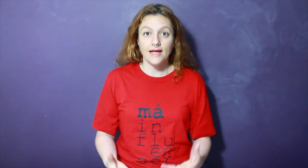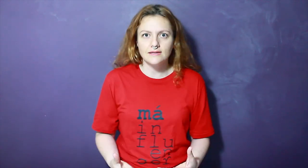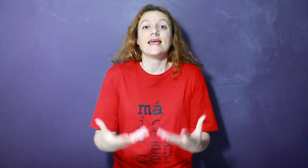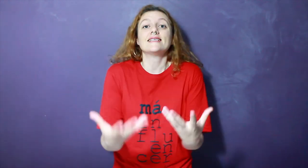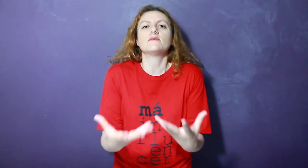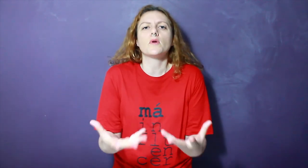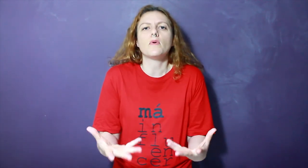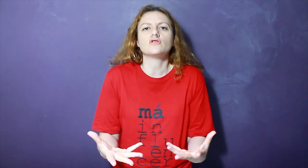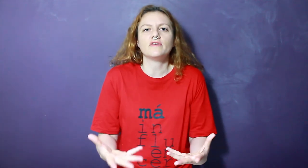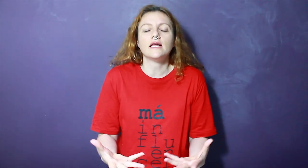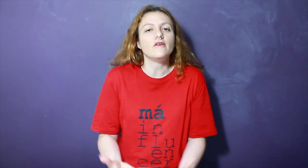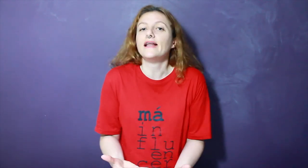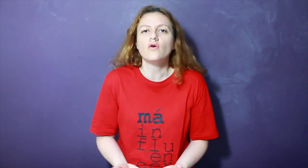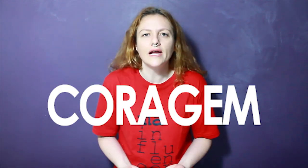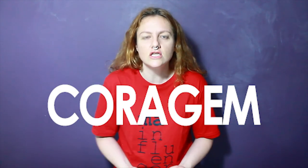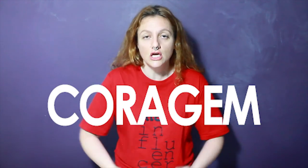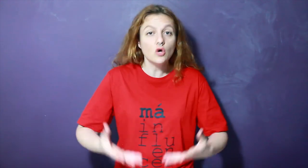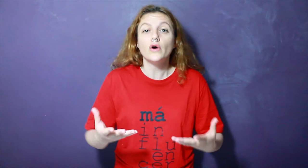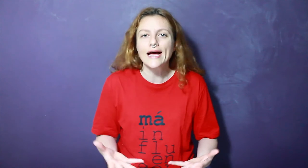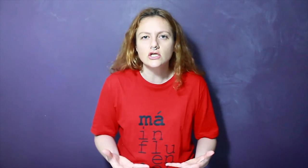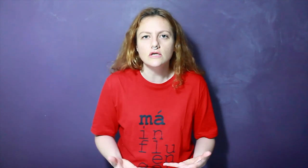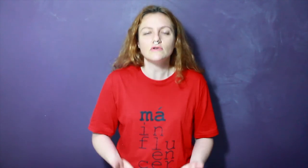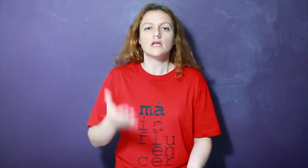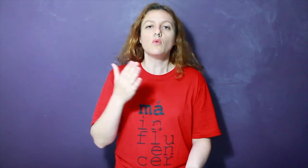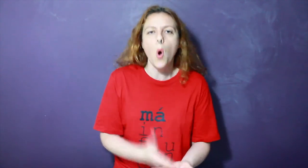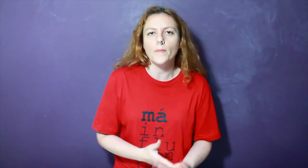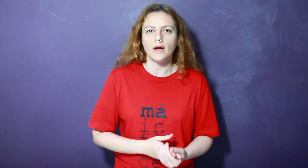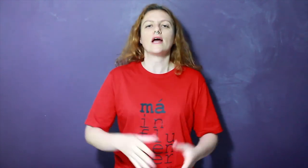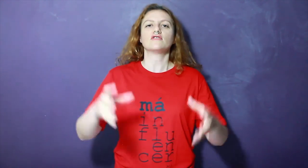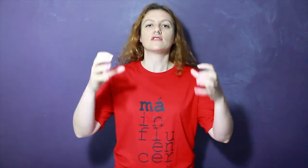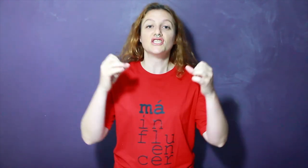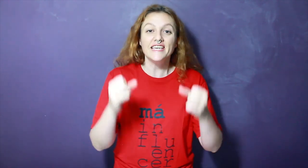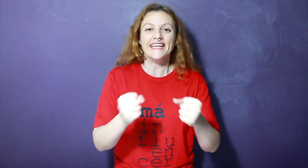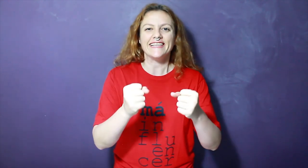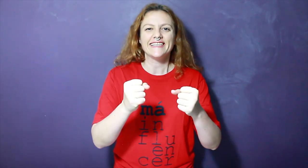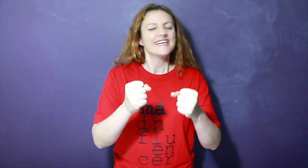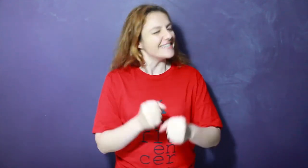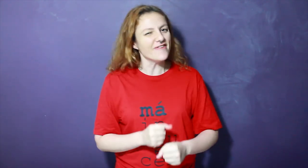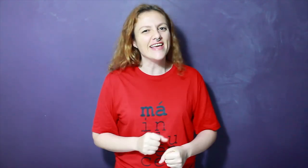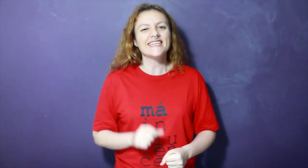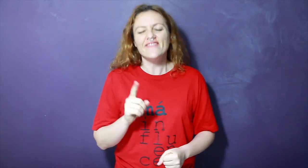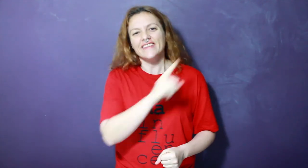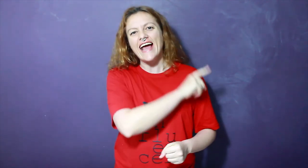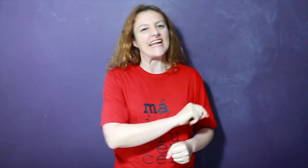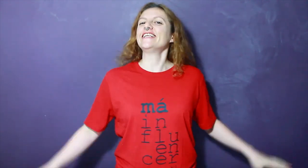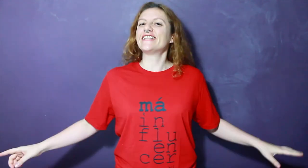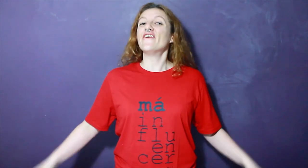Acontece que esse propósito verdadeiro, ele é coragem. E coragem você não compra. Coragem você adquire. Geralmente quebrando a cara. Então,